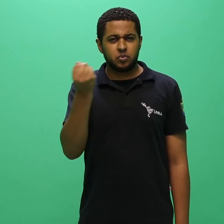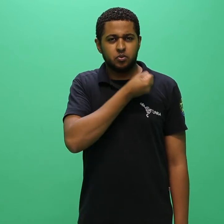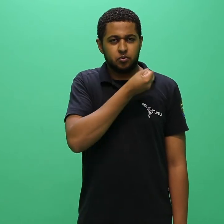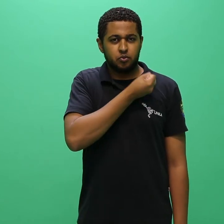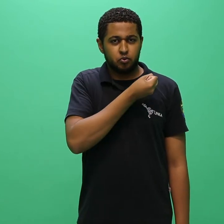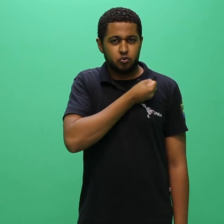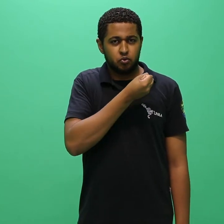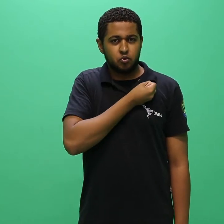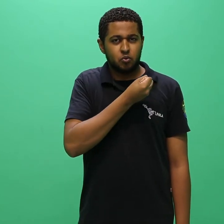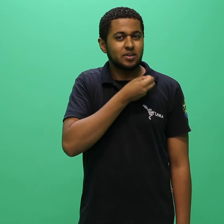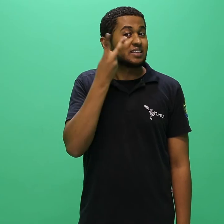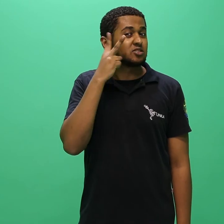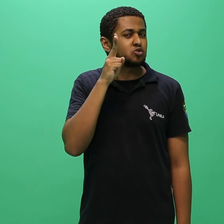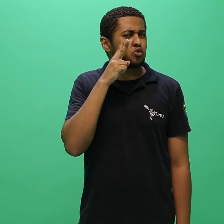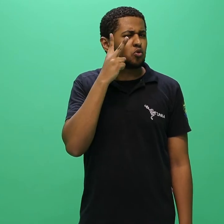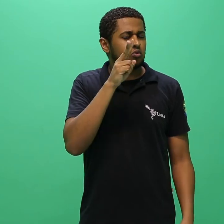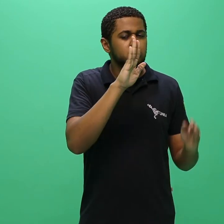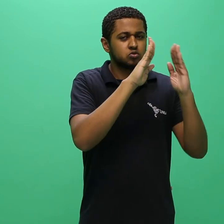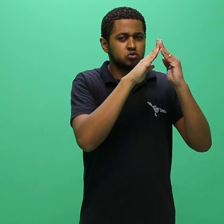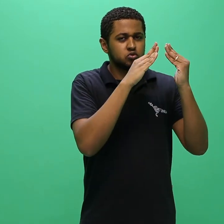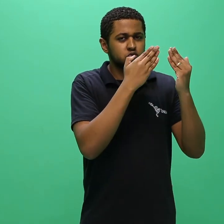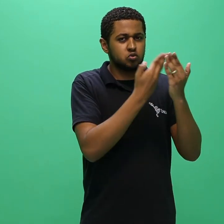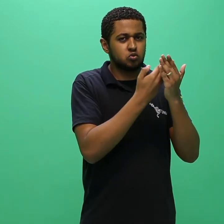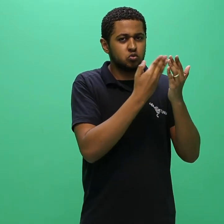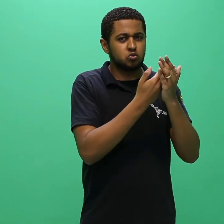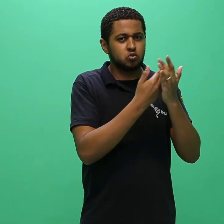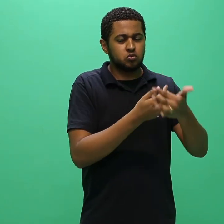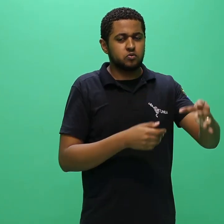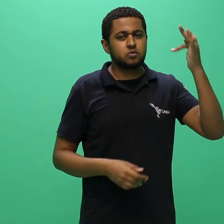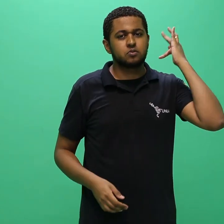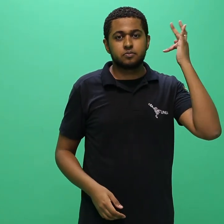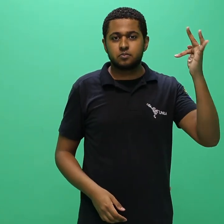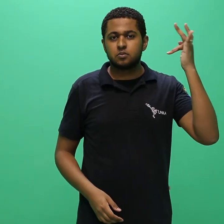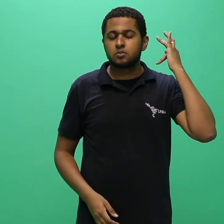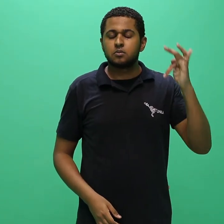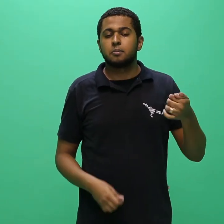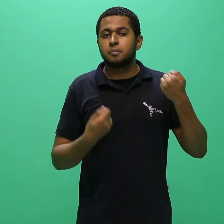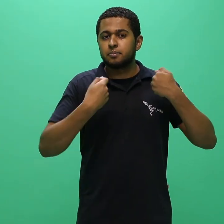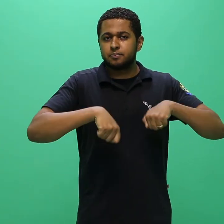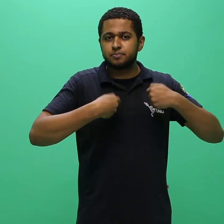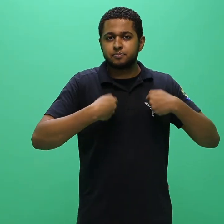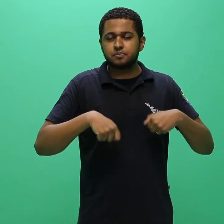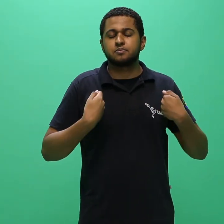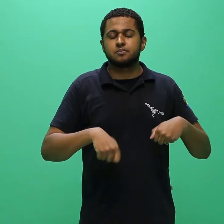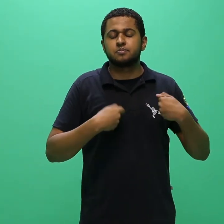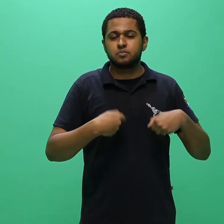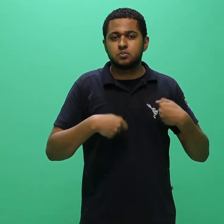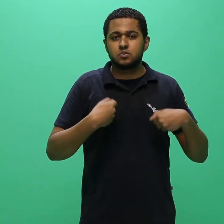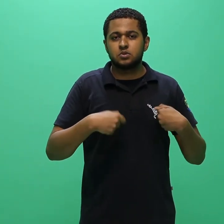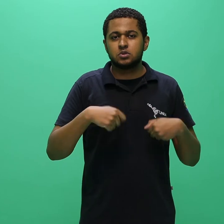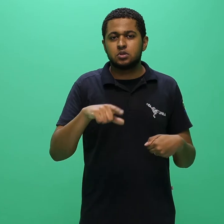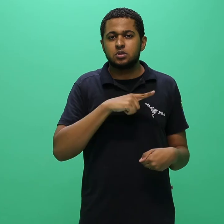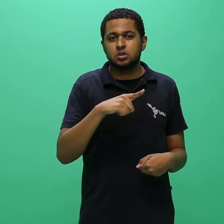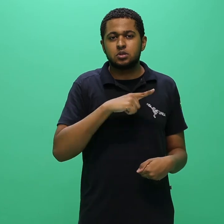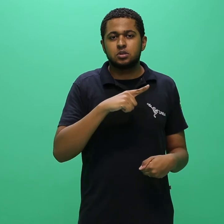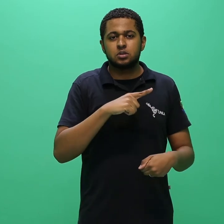devem ser expressas em escala de 0 a 10 ou de 0 a 100, sendo que os